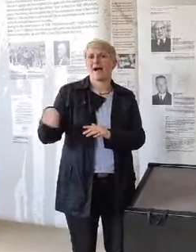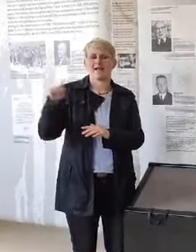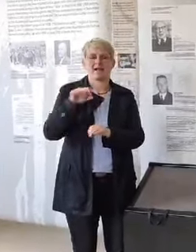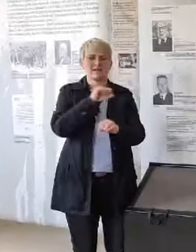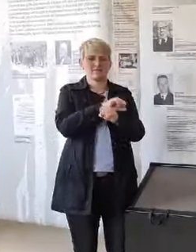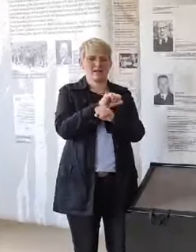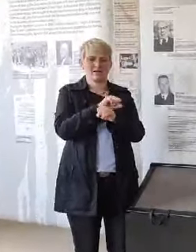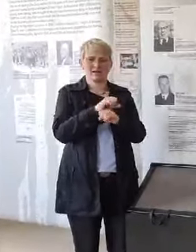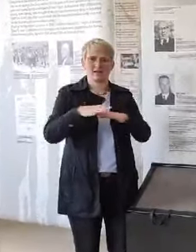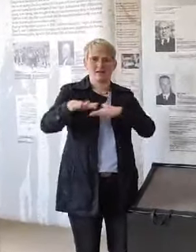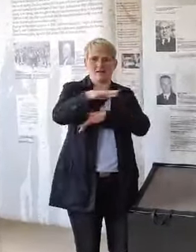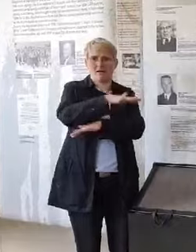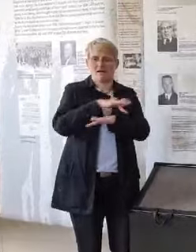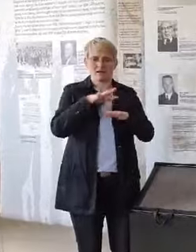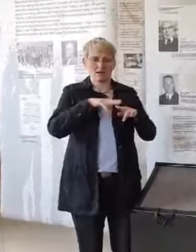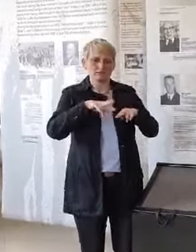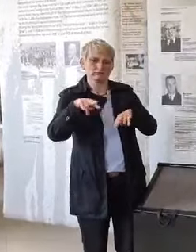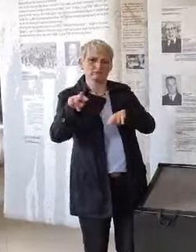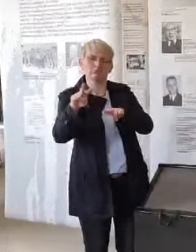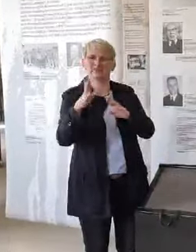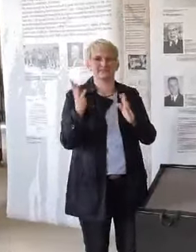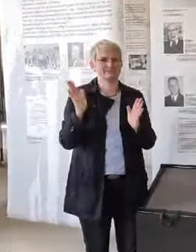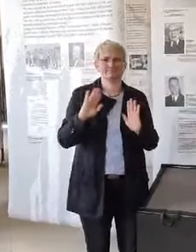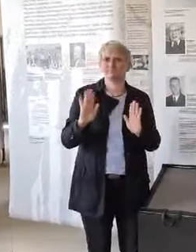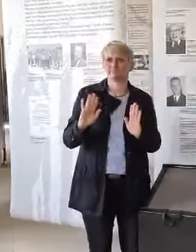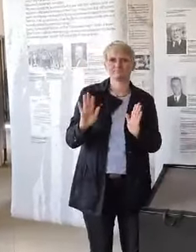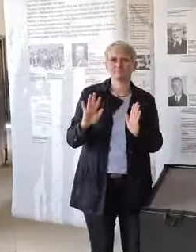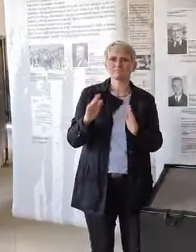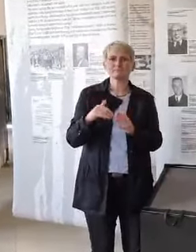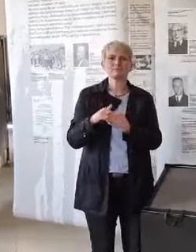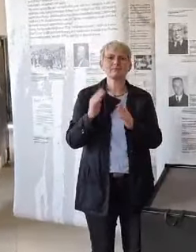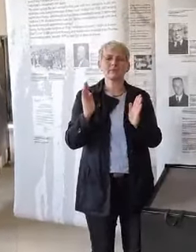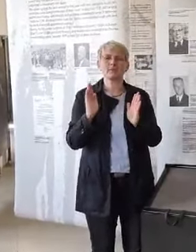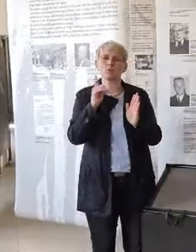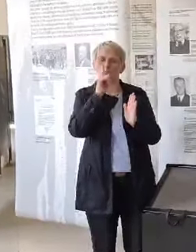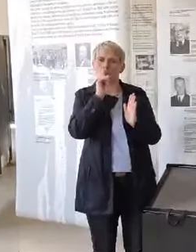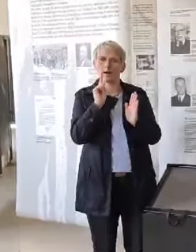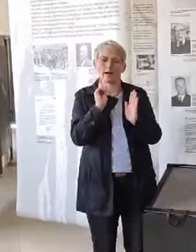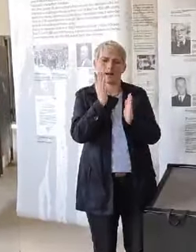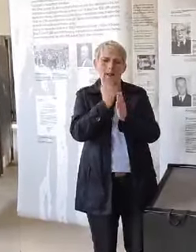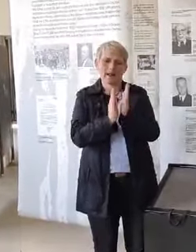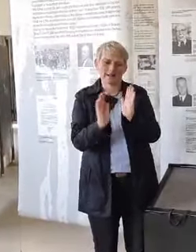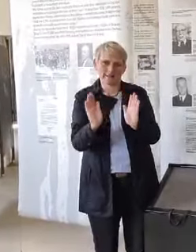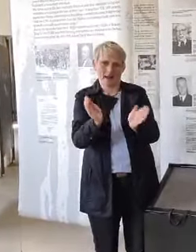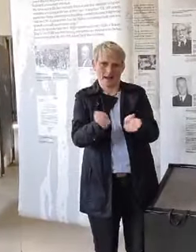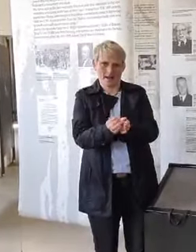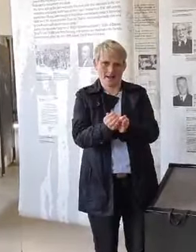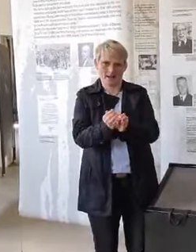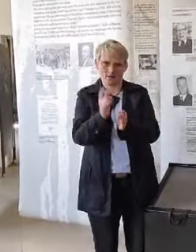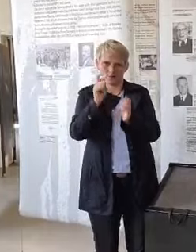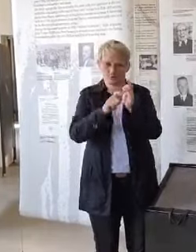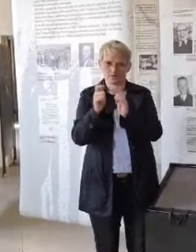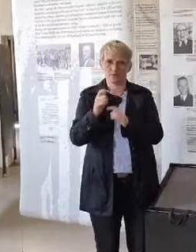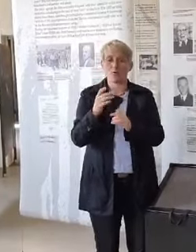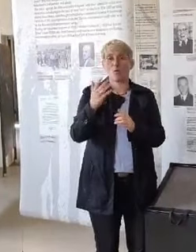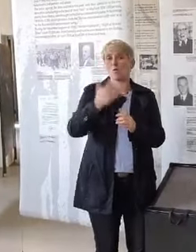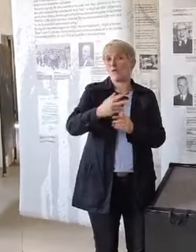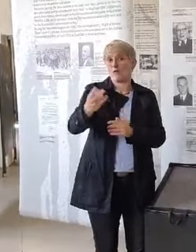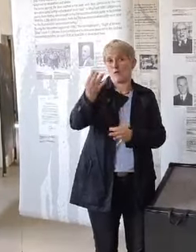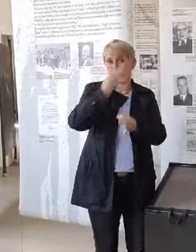Lager befunden haben. Also es war tatsächlich nur so ein relativ kleiner Teil. Oft kommt auch die Frage, warum